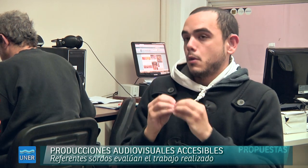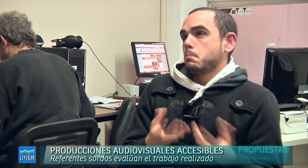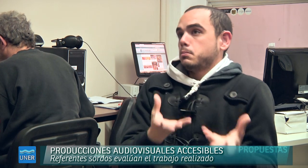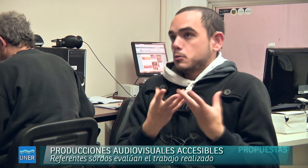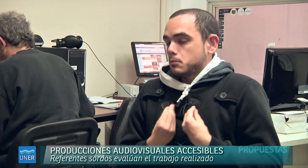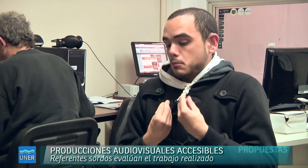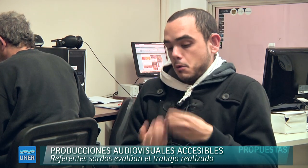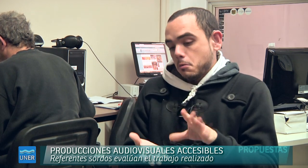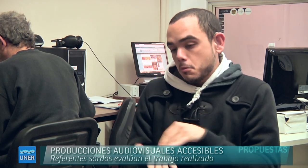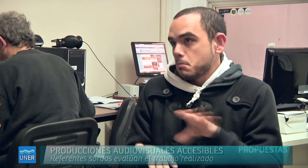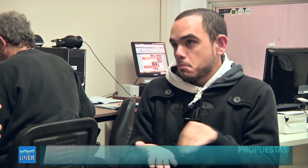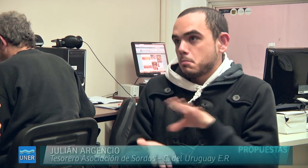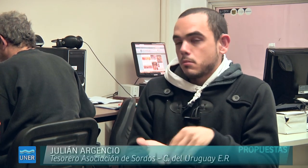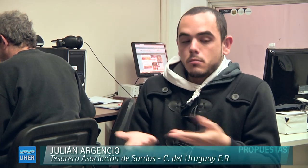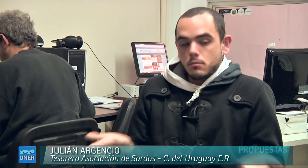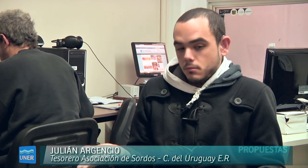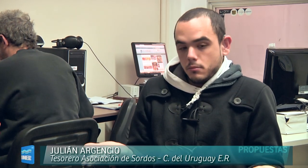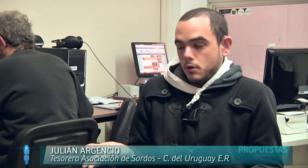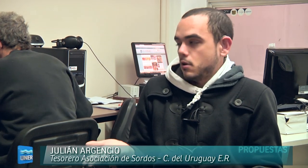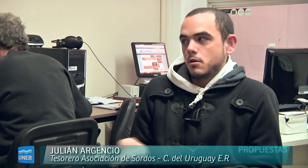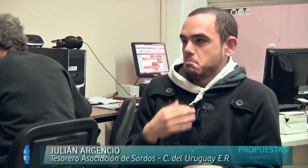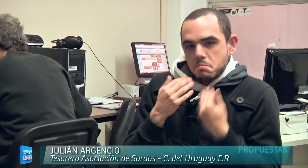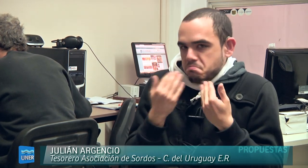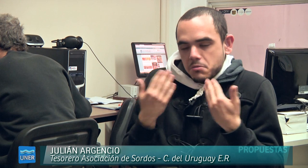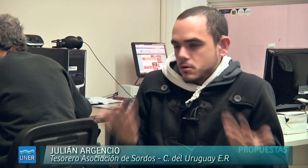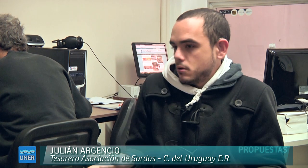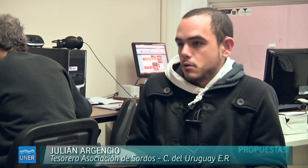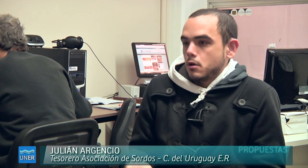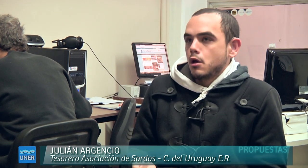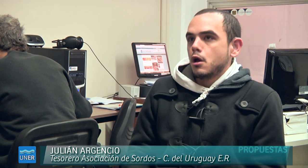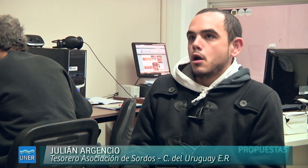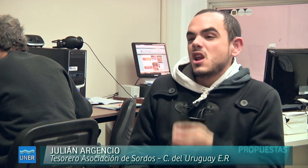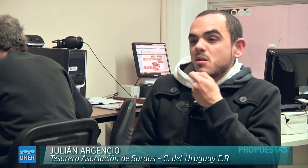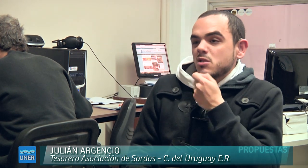En mis compañeros, los compañeros también los ayudaban con el tema de las tareas.